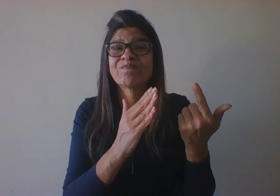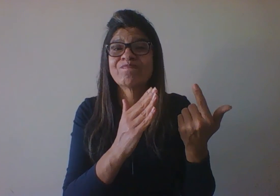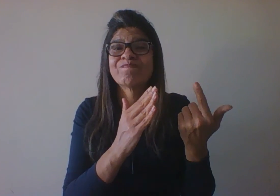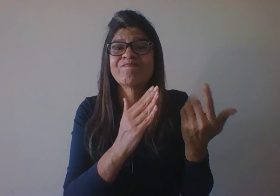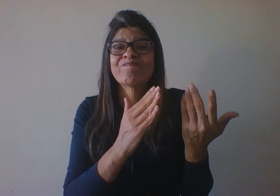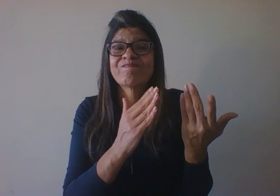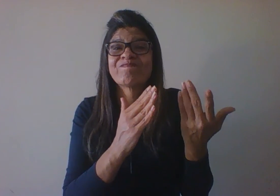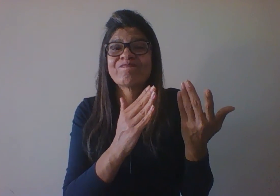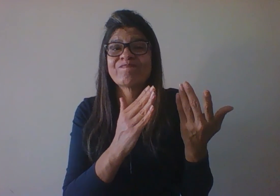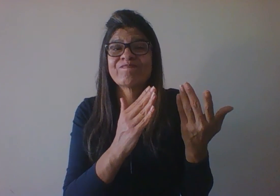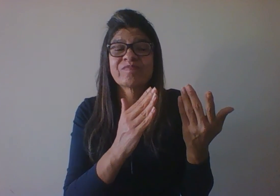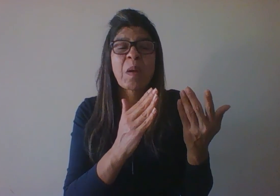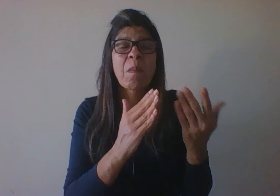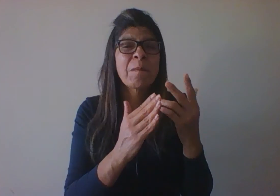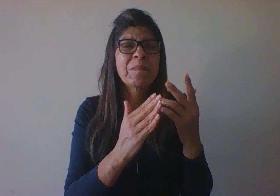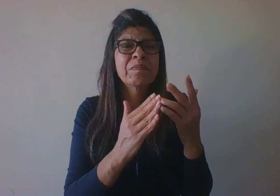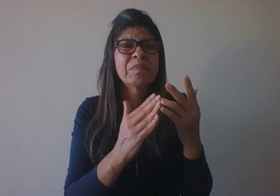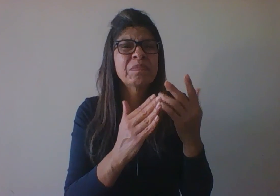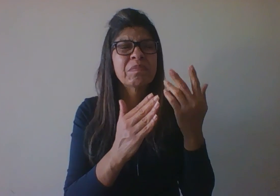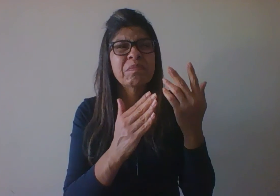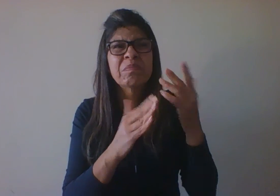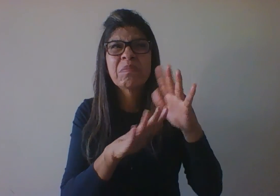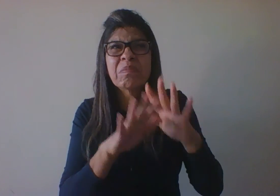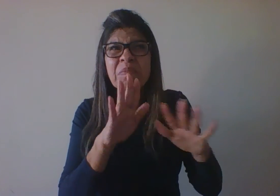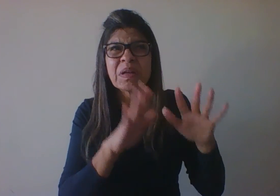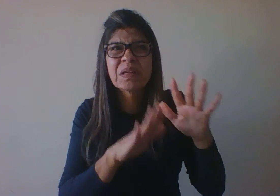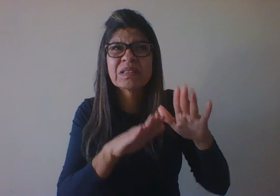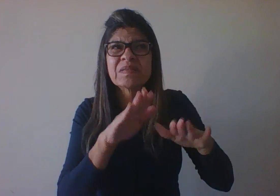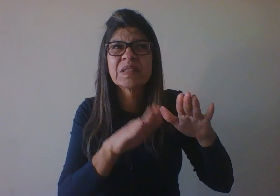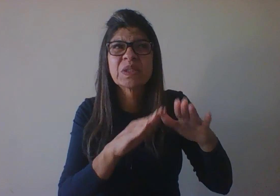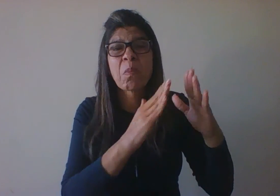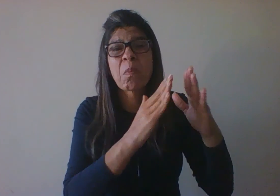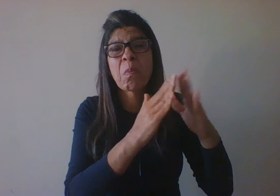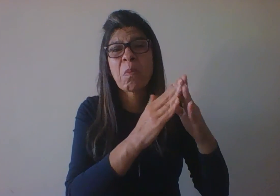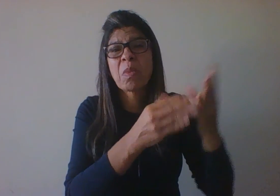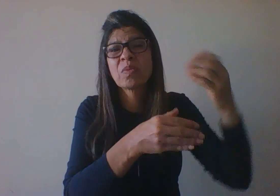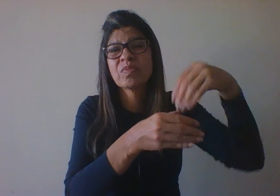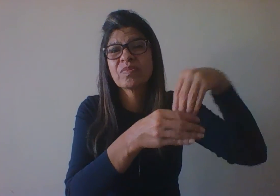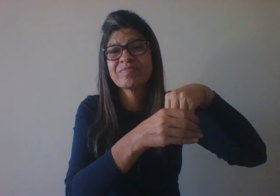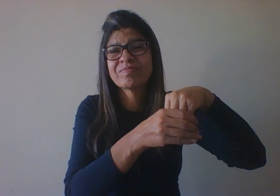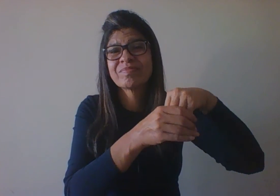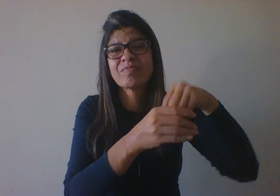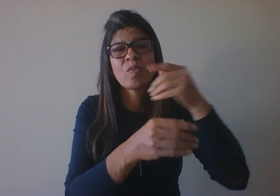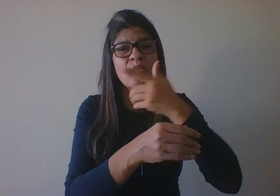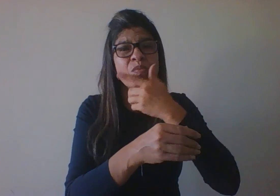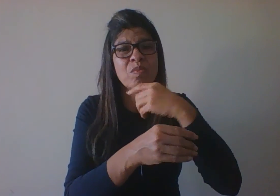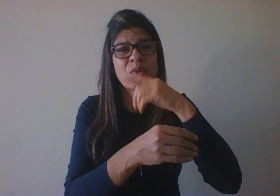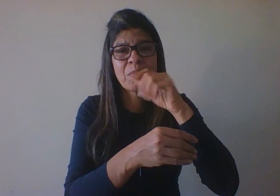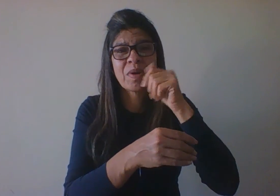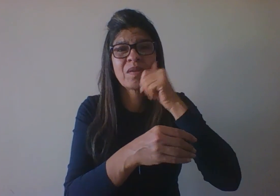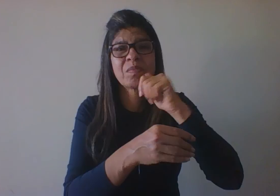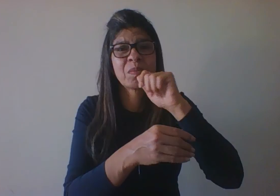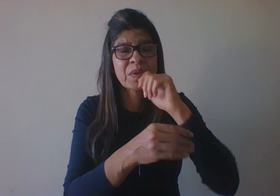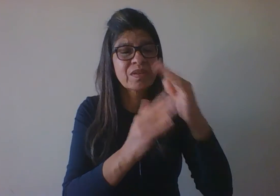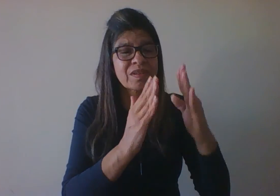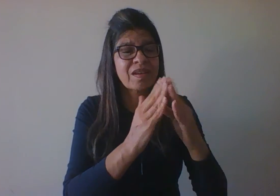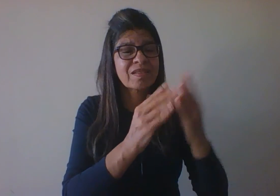pais. Dificilmente os grupos familiares vão autorizar que esse casal viva junto, ou bancar